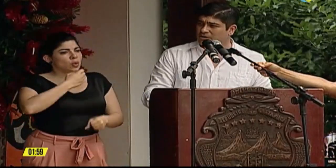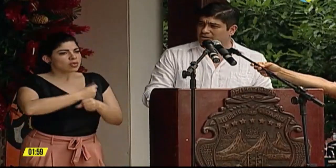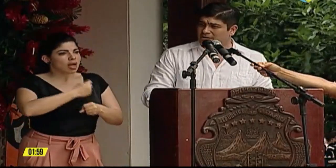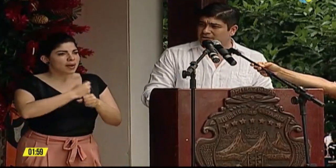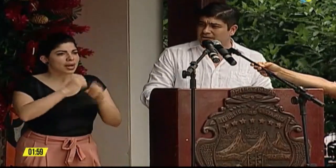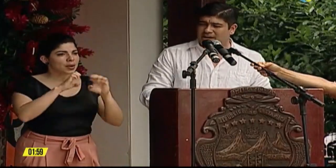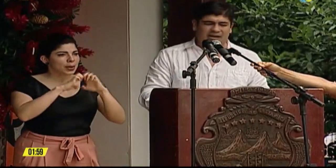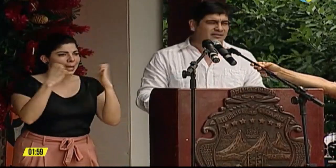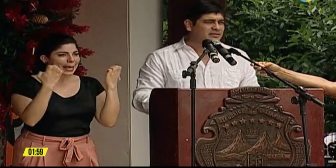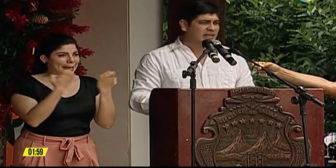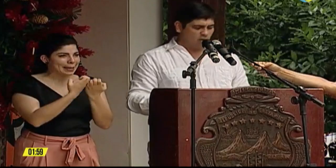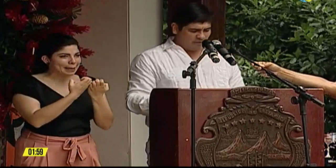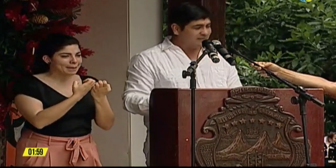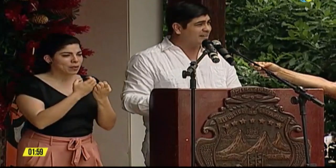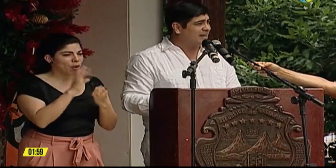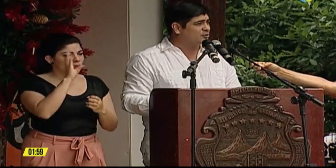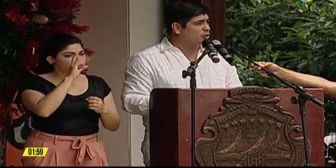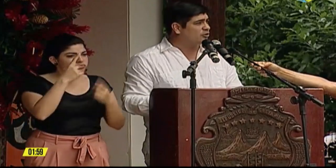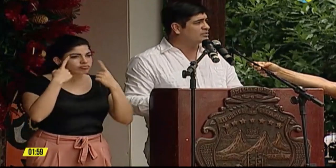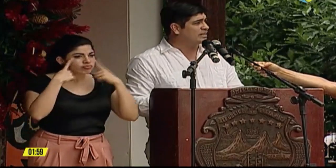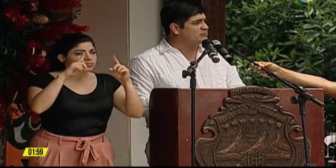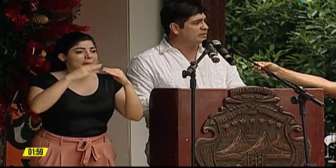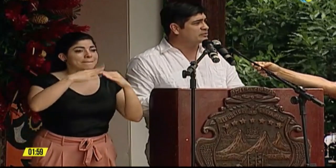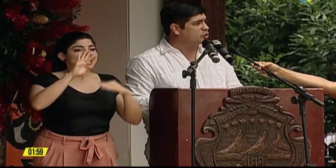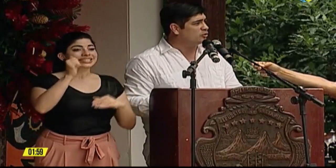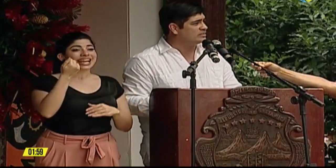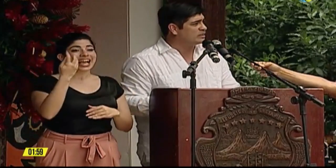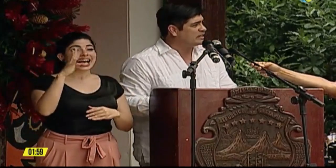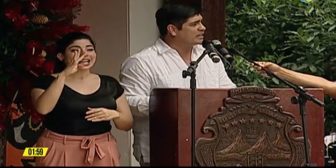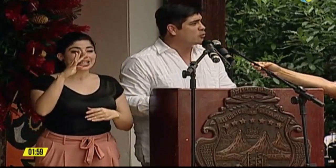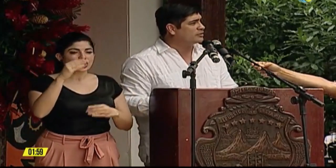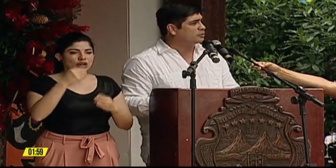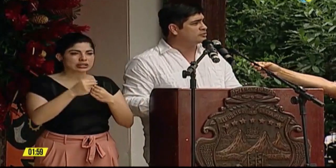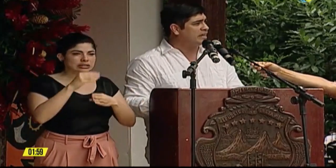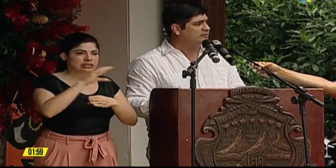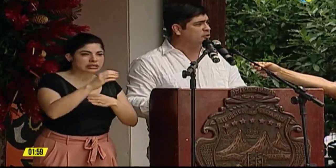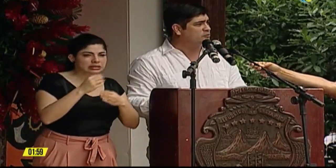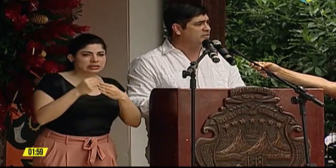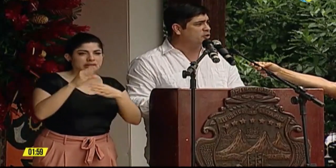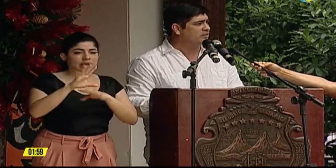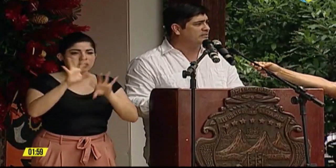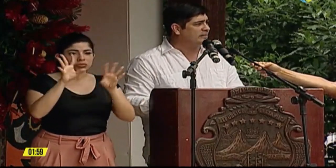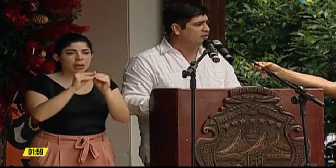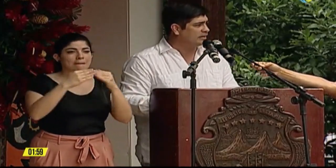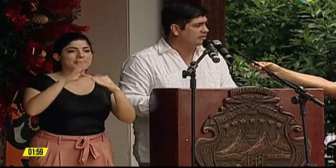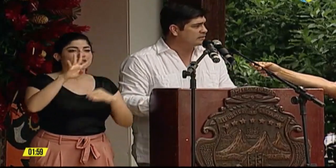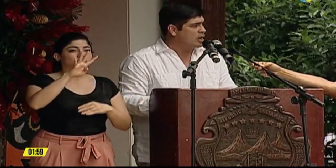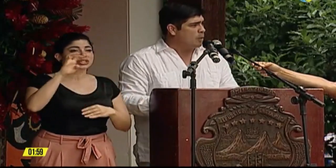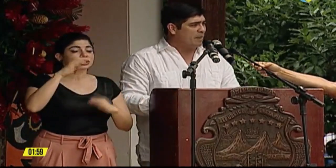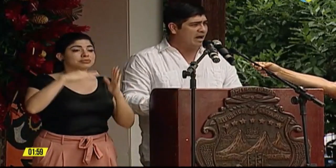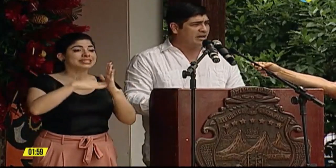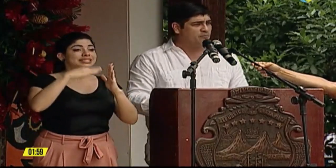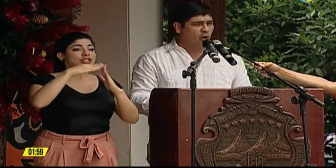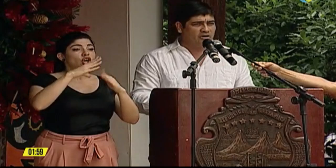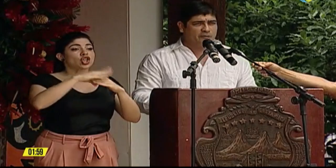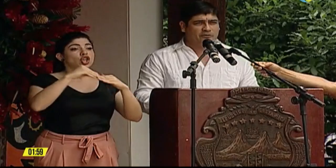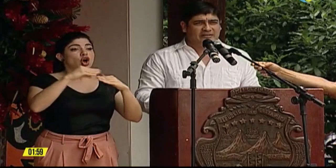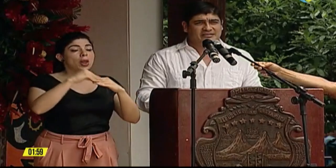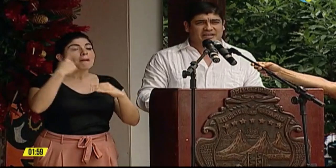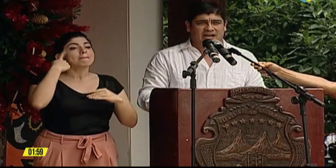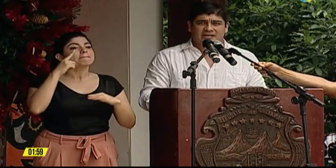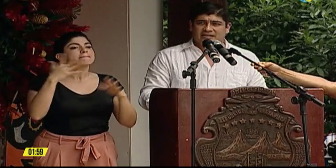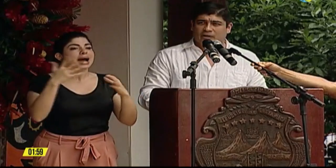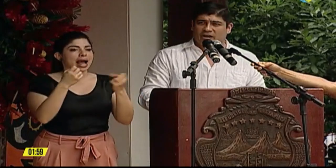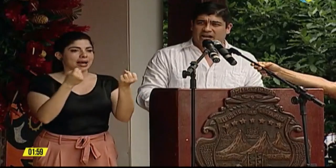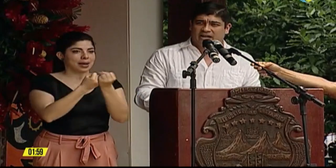un equipo que ha garantizado más de catorce inversiones, de más de cuatrocientos millones de dólares para y por la